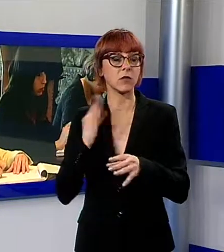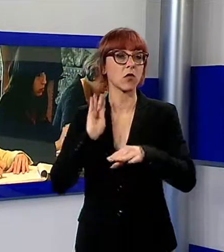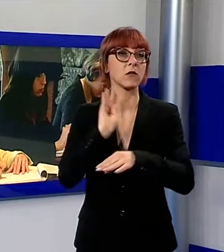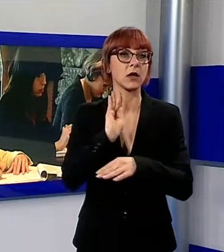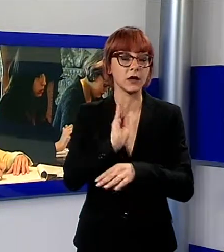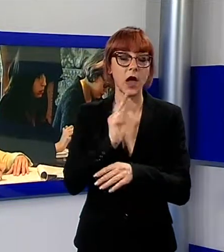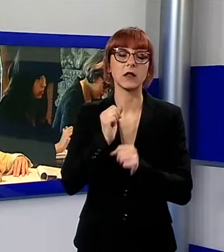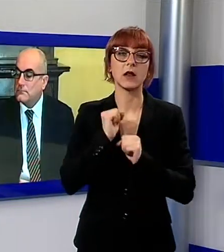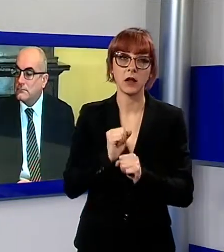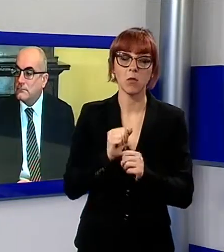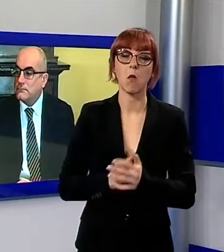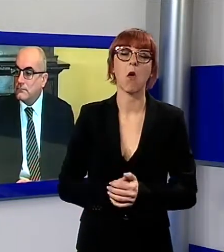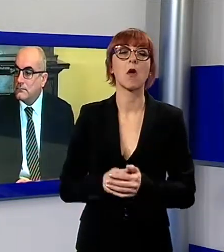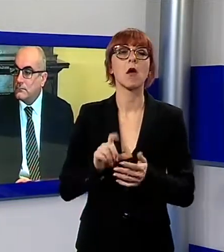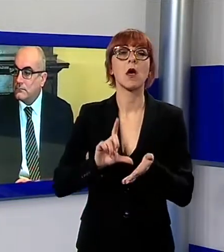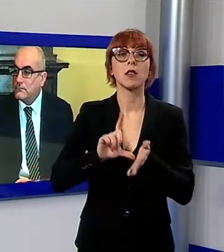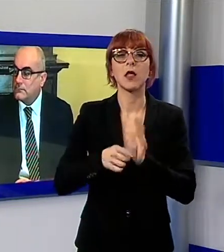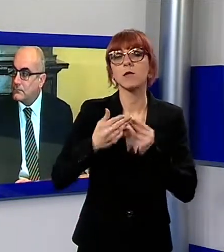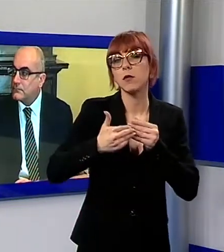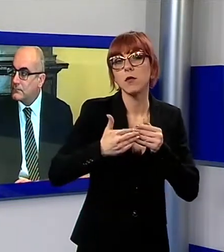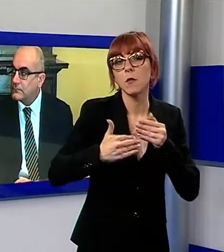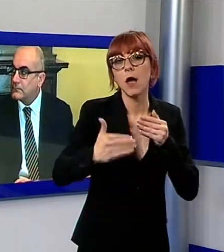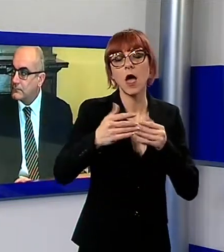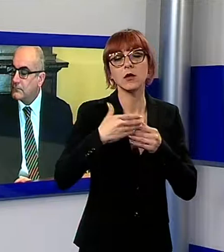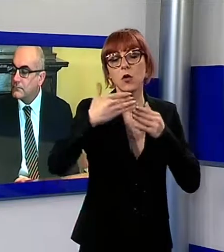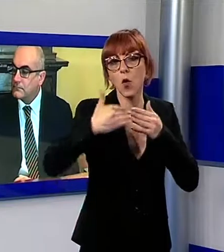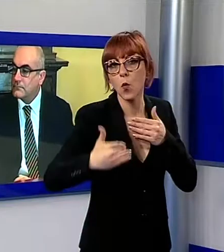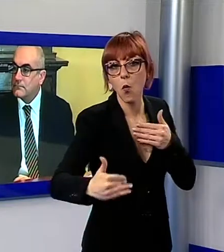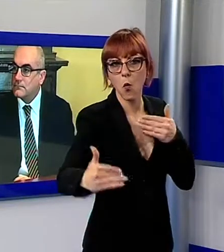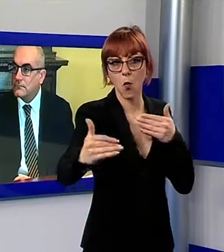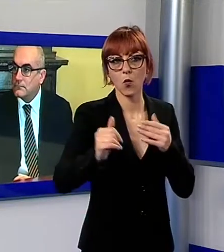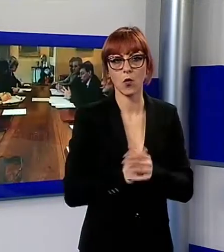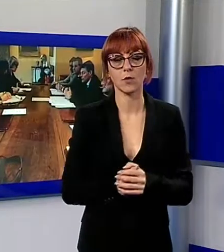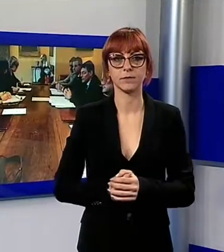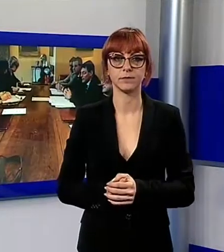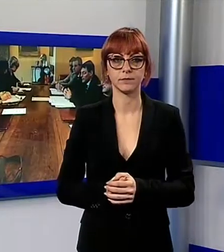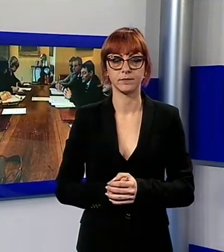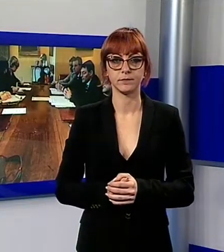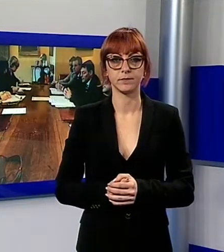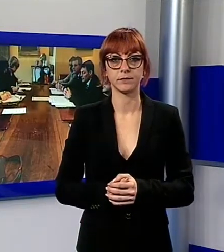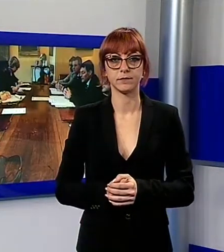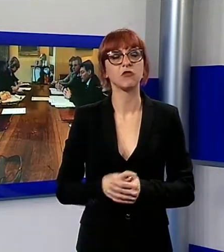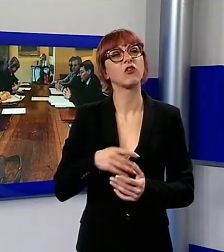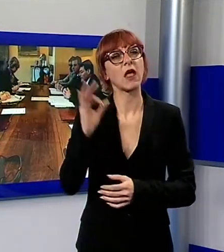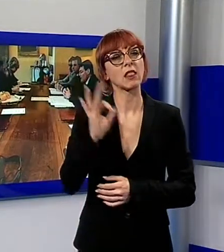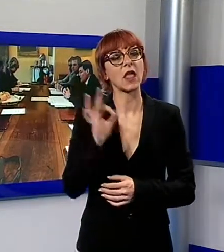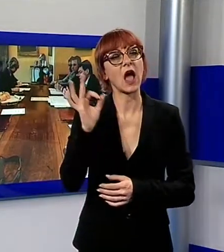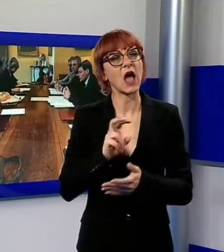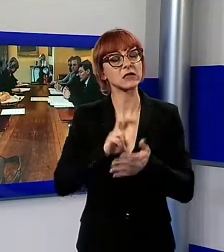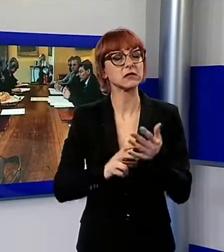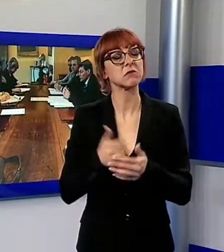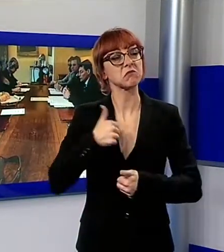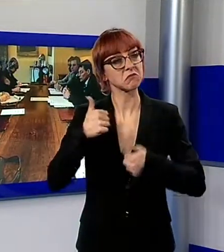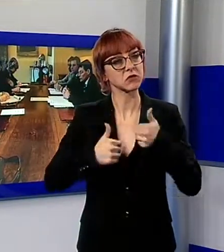-lungo che a breve termine, usufruendo di tassi particolarmente favorevoli e competitivi. Anche sul fronte dei servizi bancari,